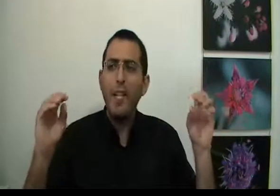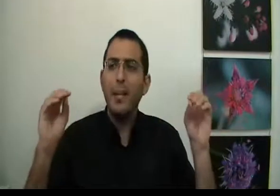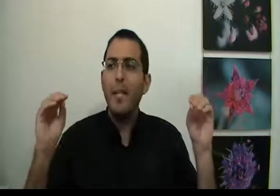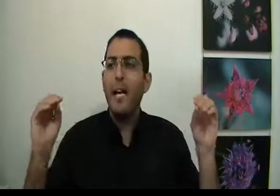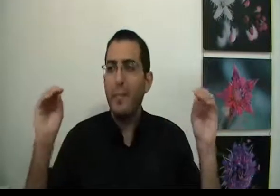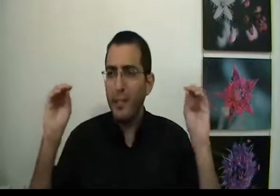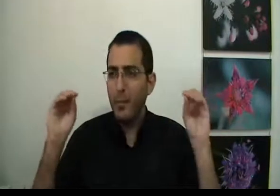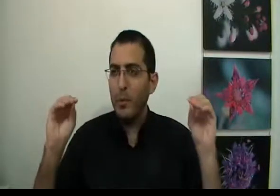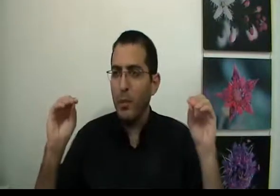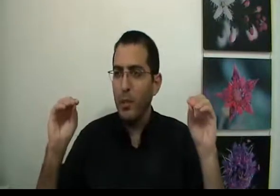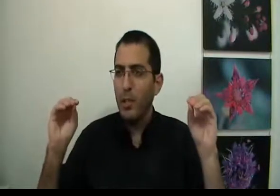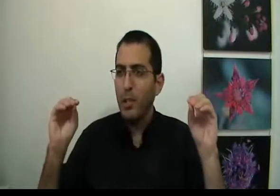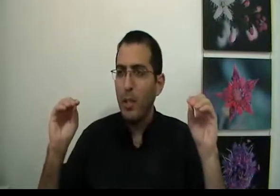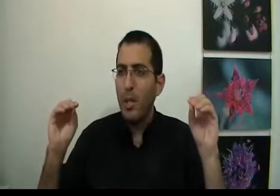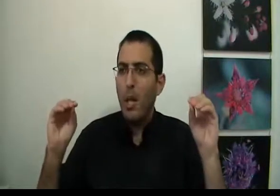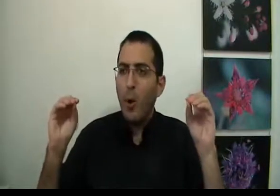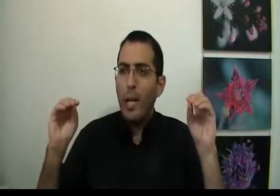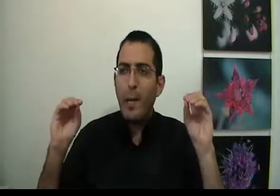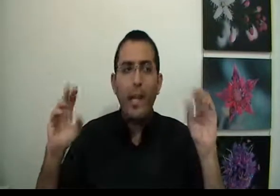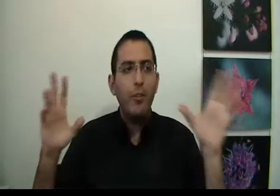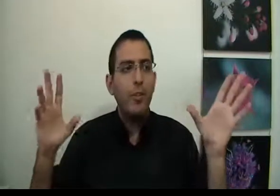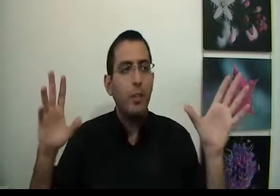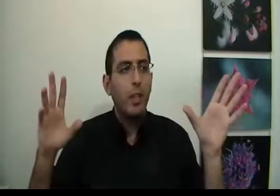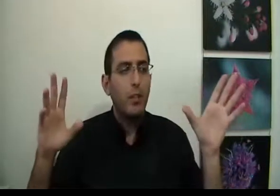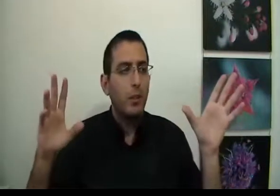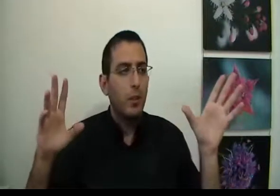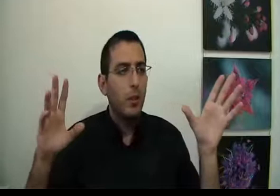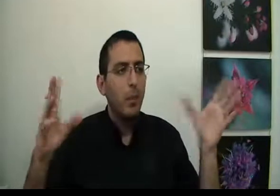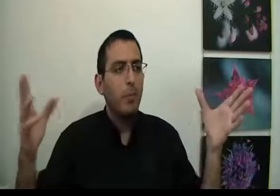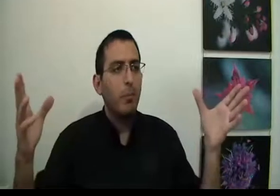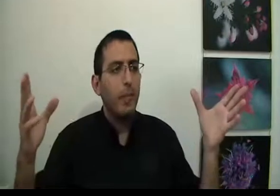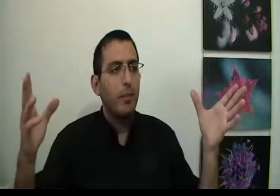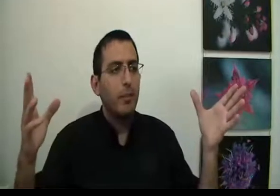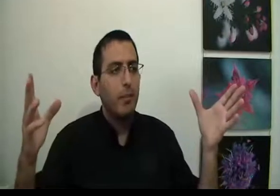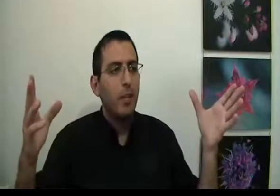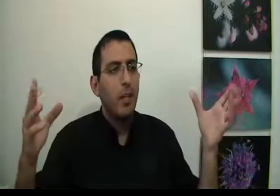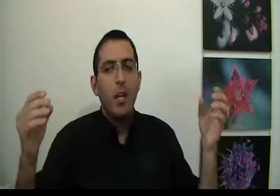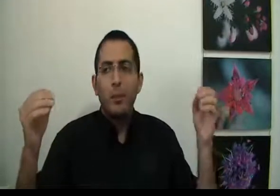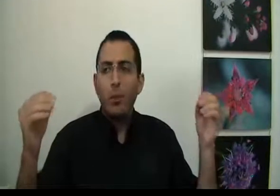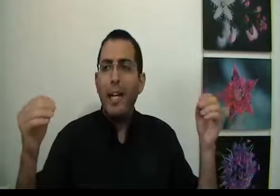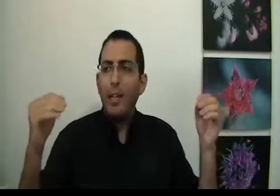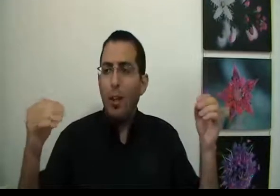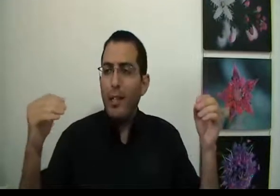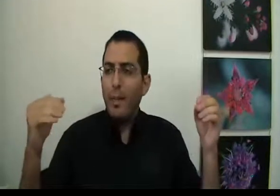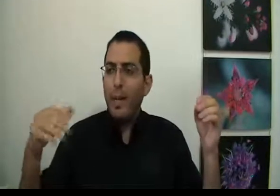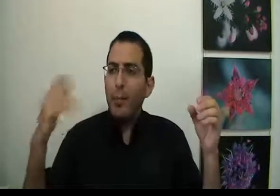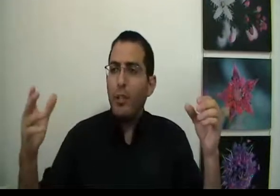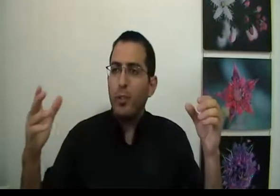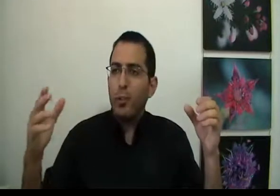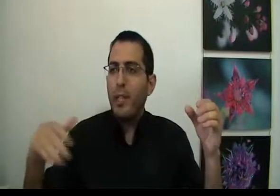האדם היה אמיתי עם עצמו, הוא היה מגיע להשתבות של הרצון. מה זאת אומרת? זאת אומרת לכל אדם בחיים יש רצונות בן